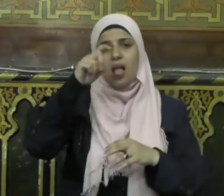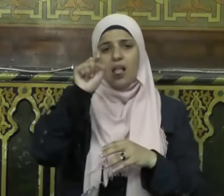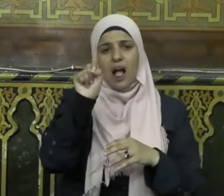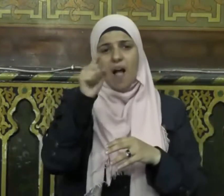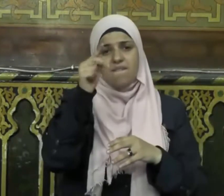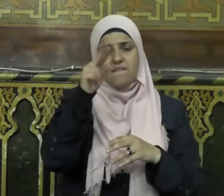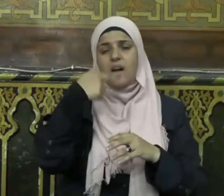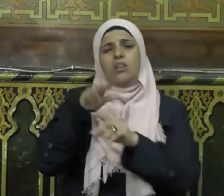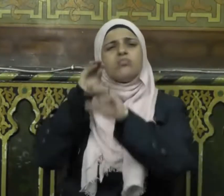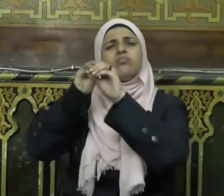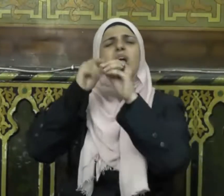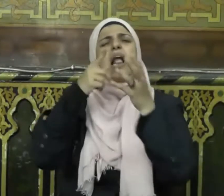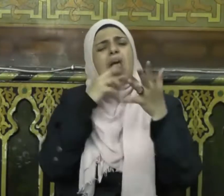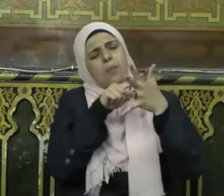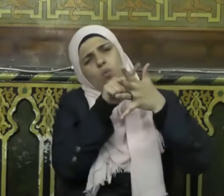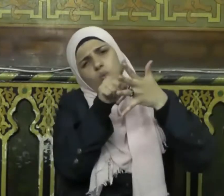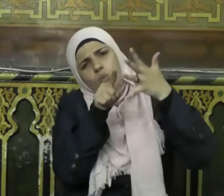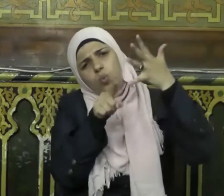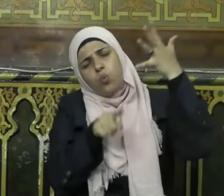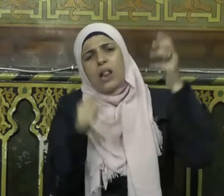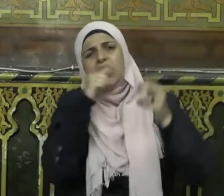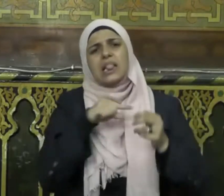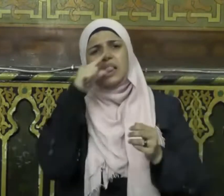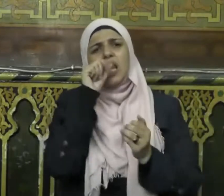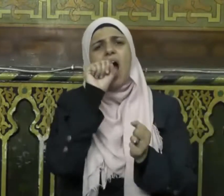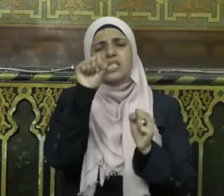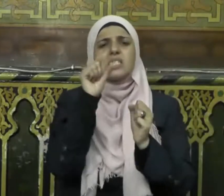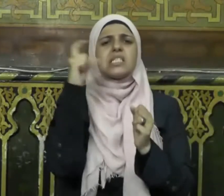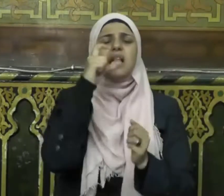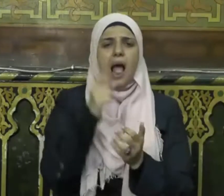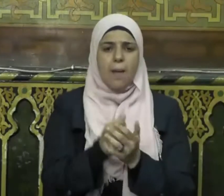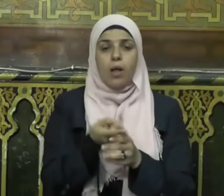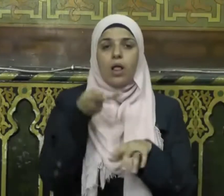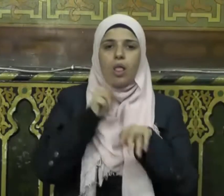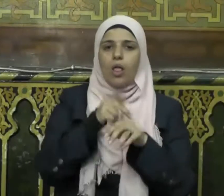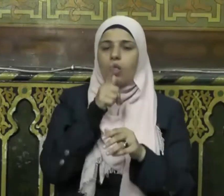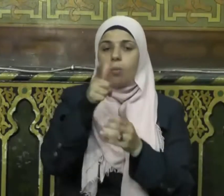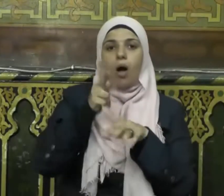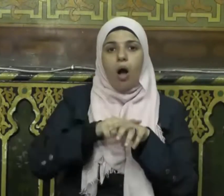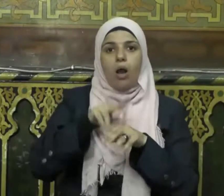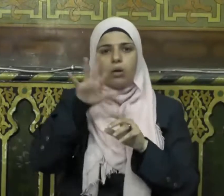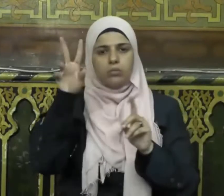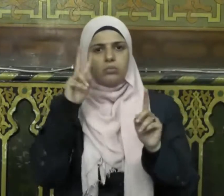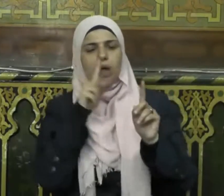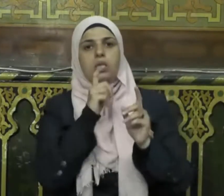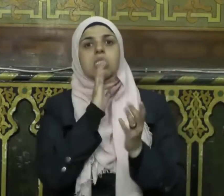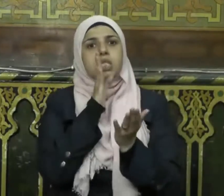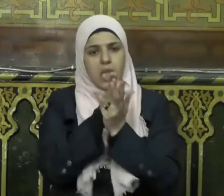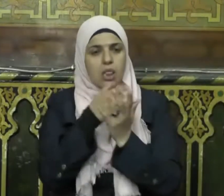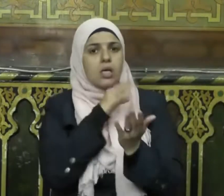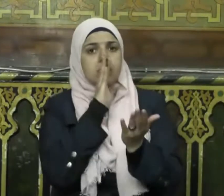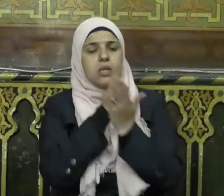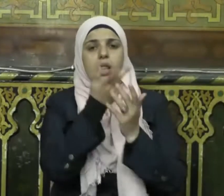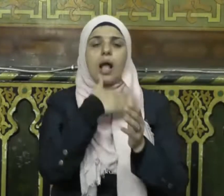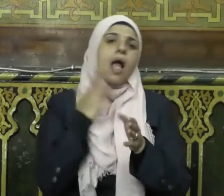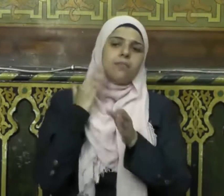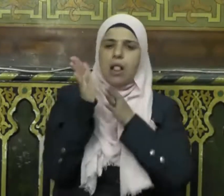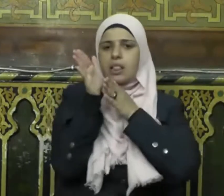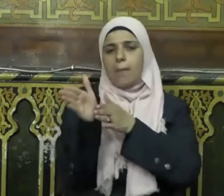جعفر رضي الله عنه أمور الإسلام ثم قال فصدقناه وآمنا به واتبعناه على